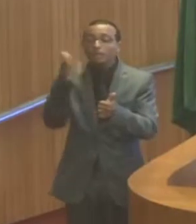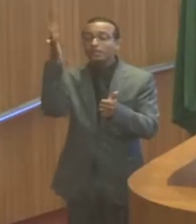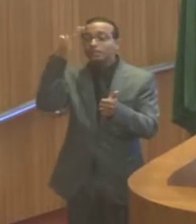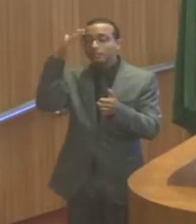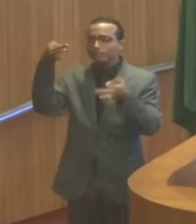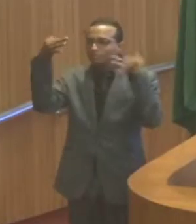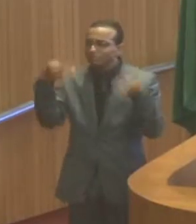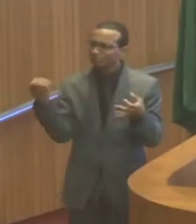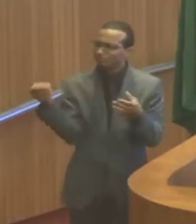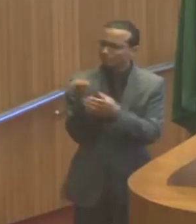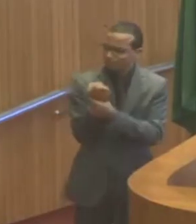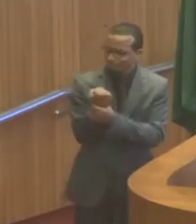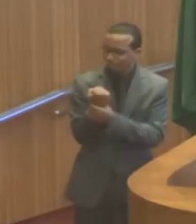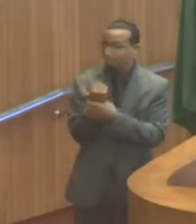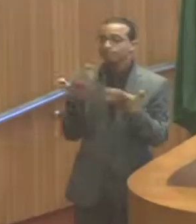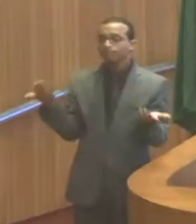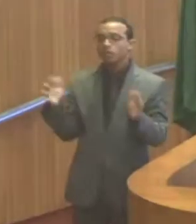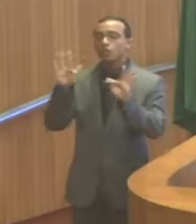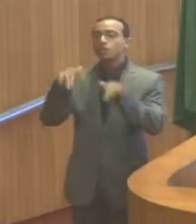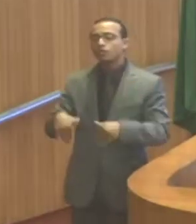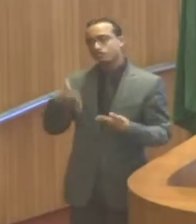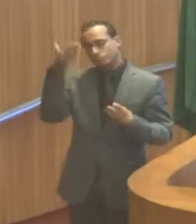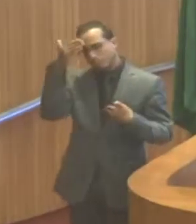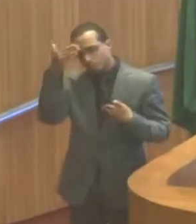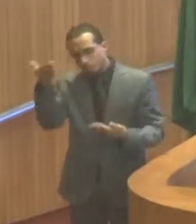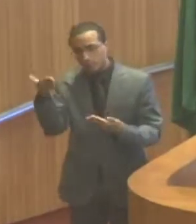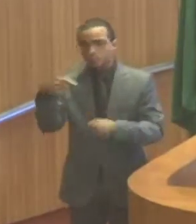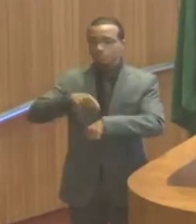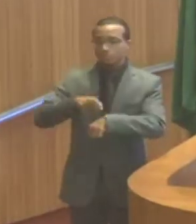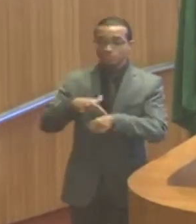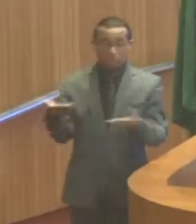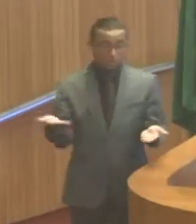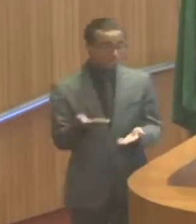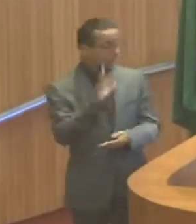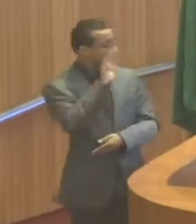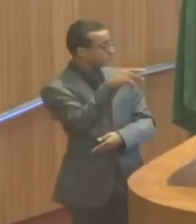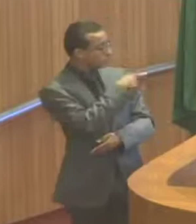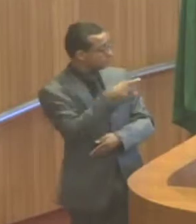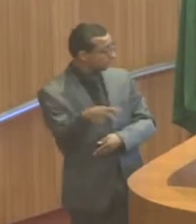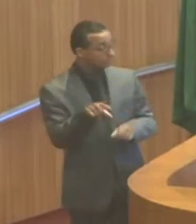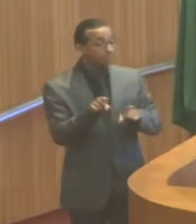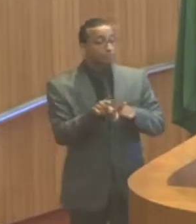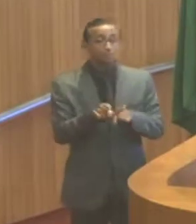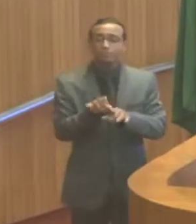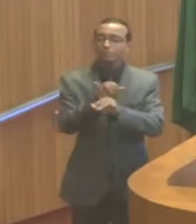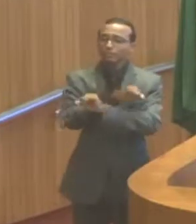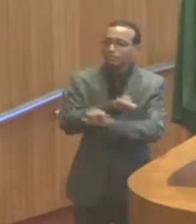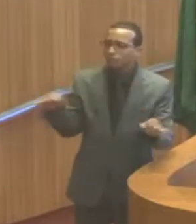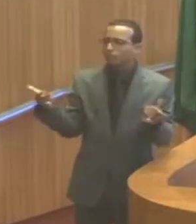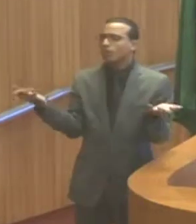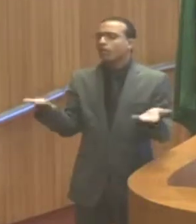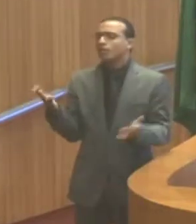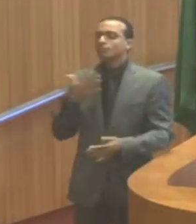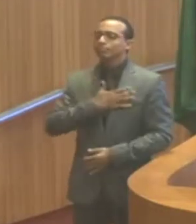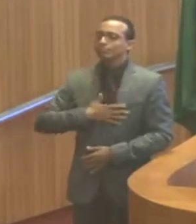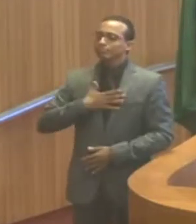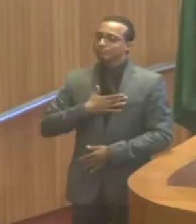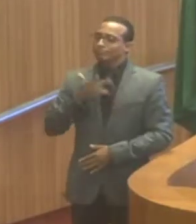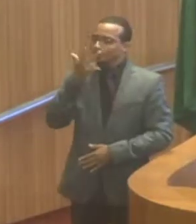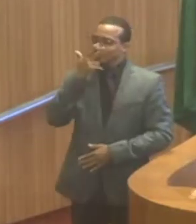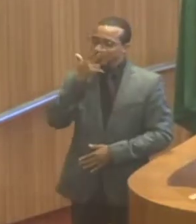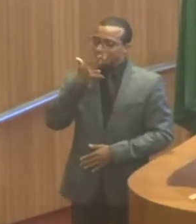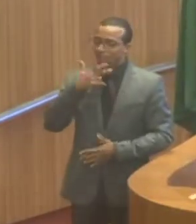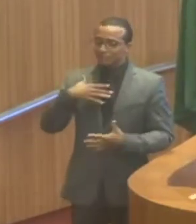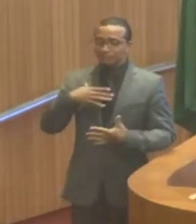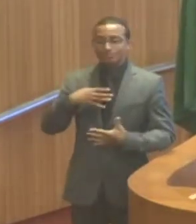notícia. Portanto, quero finalizar agradecendo esse momento, senhor presidente, e dizer que saio daqui maior, saio daqui